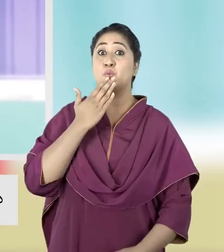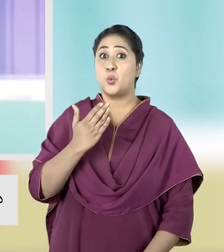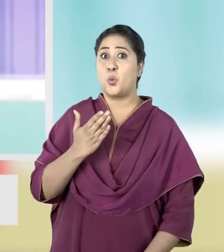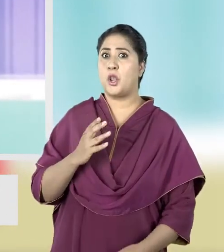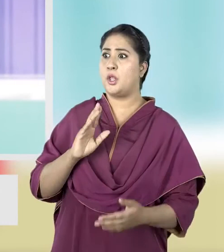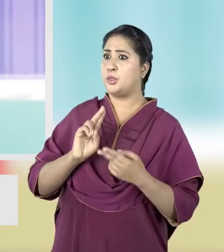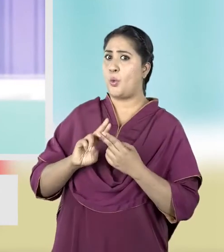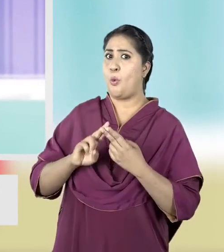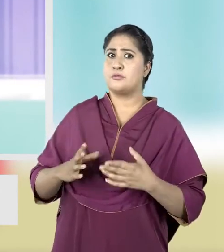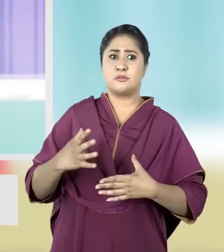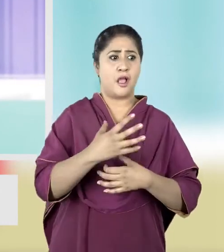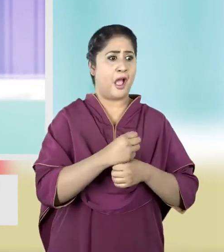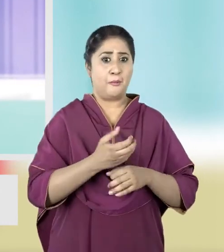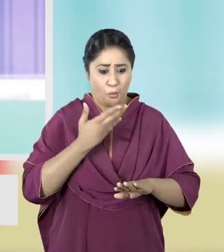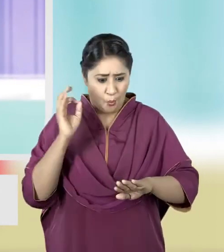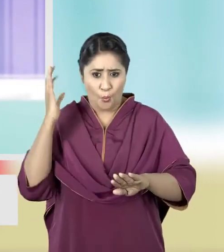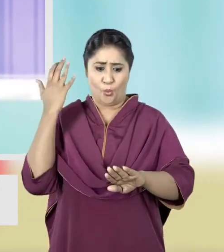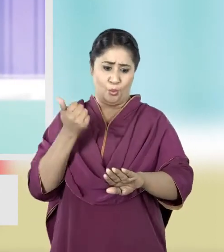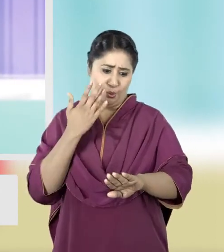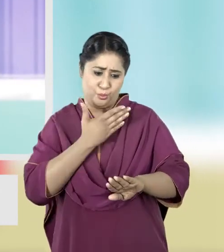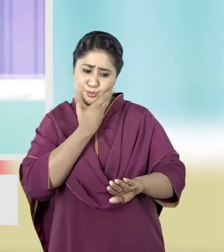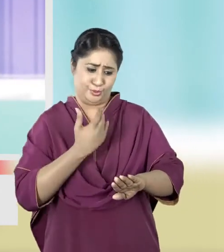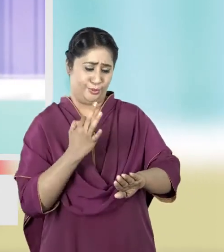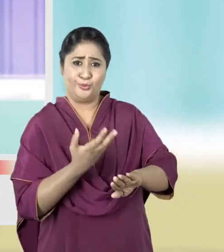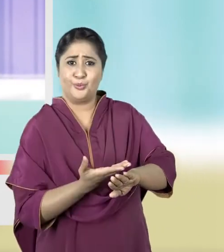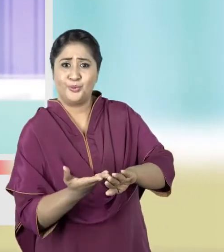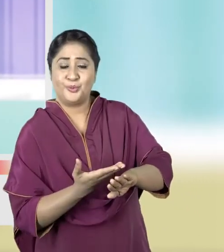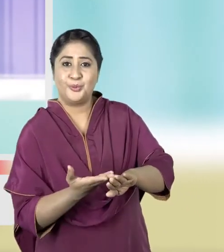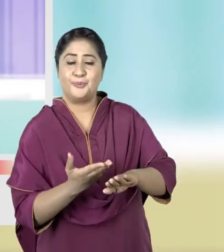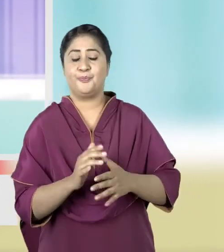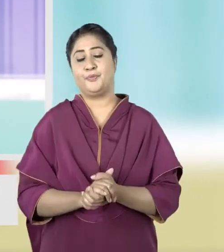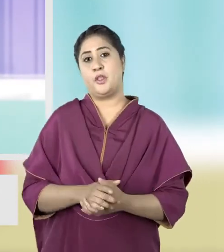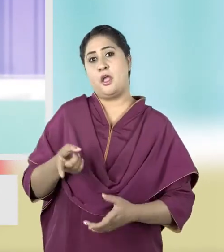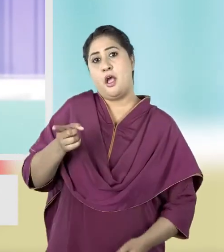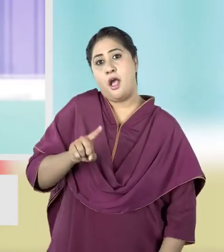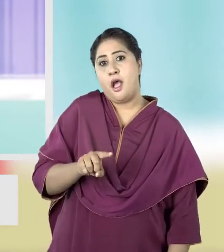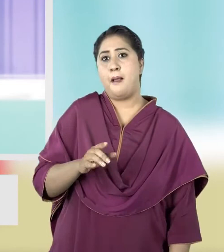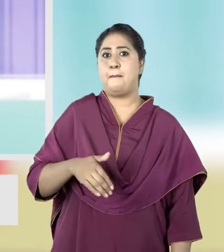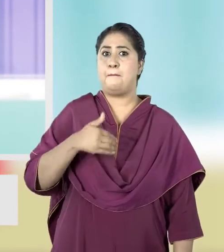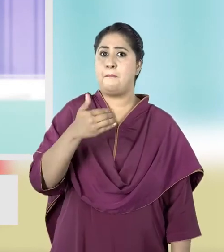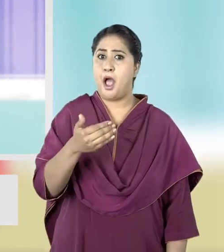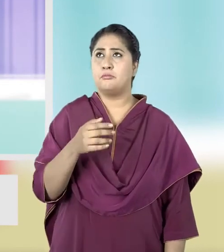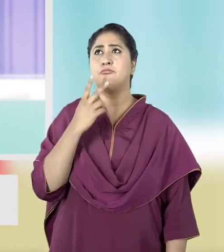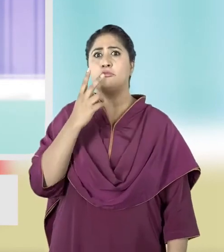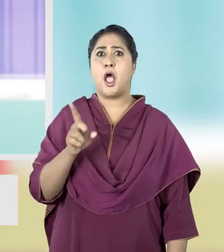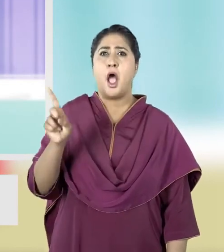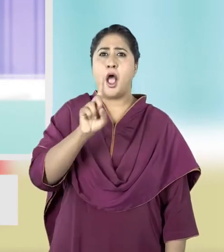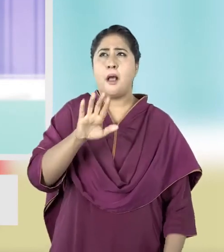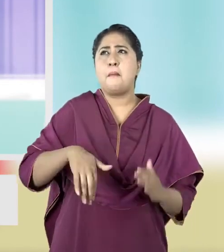स्कूल में उनकी सहेलियों ने उनकी मेहंदी को बहुत पसंद किया अगली बार फौजिया और मरीना भी